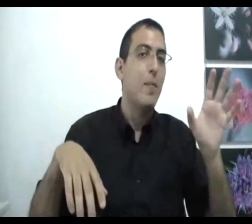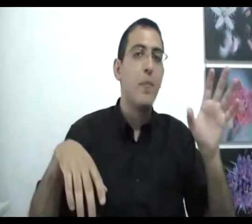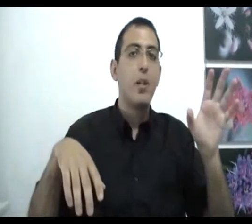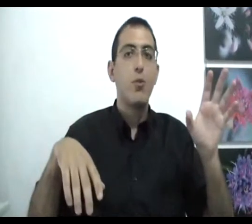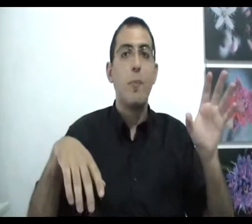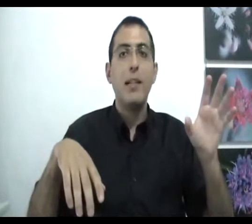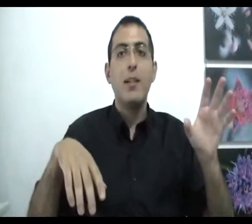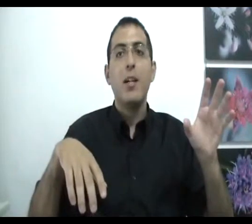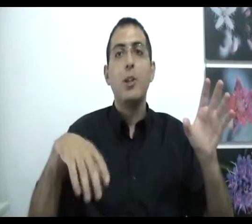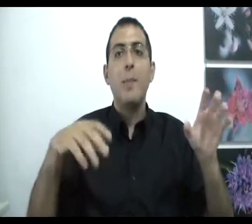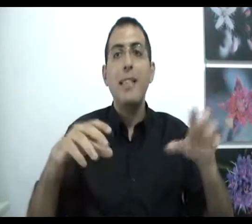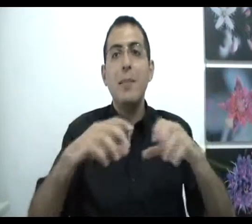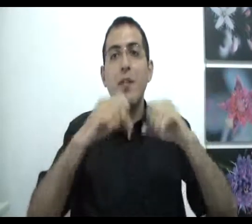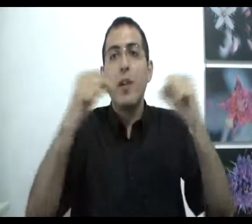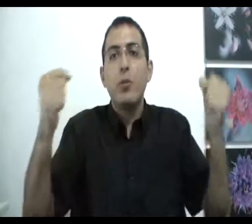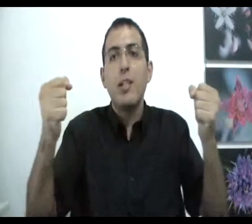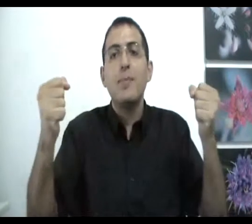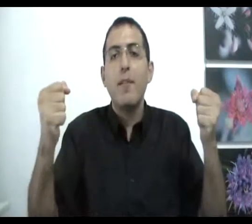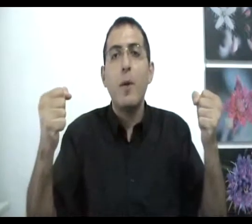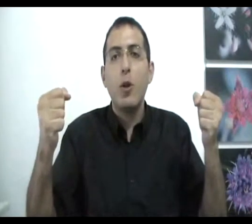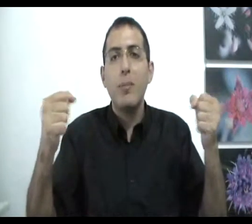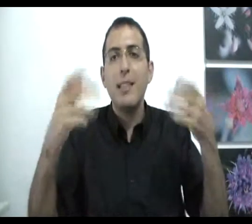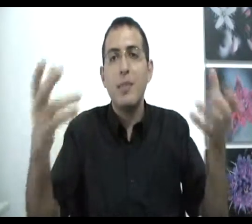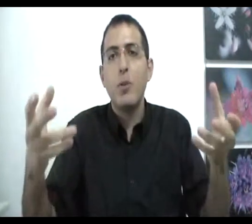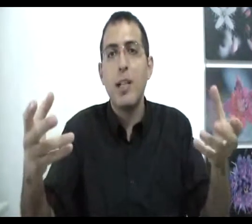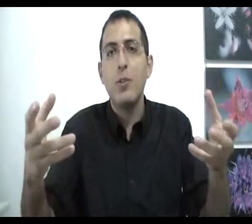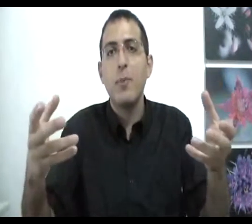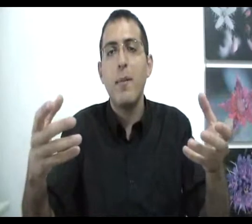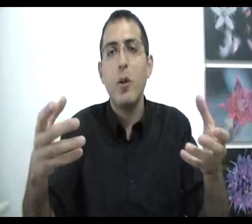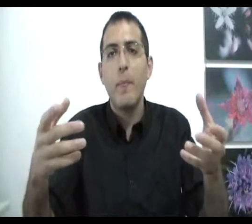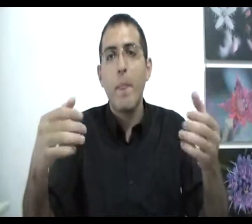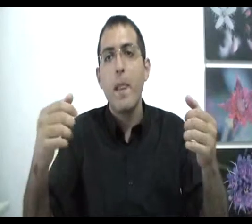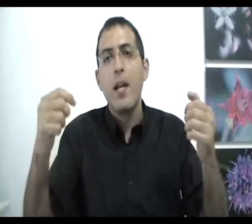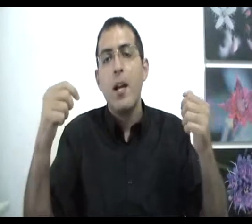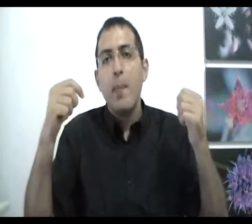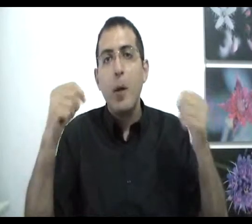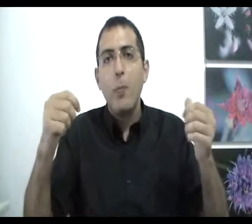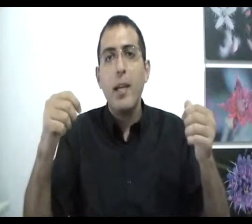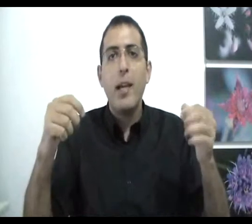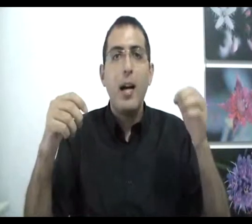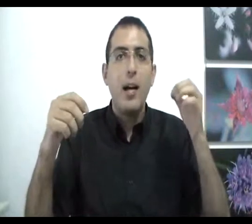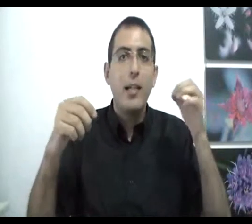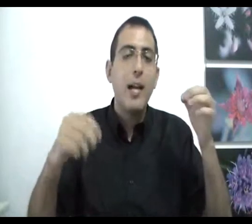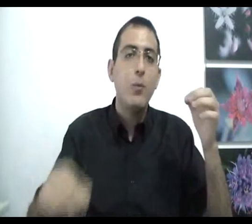זאת אומרת שמעצם הנפרדות של הזמן למקום מזה עצמו נוצר לנו זמן למקום בכל מקרה העניין הוא